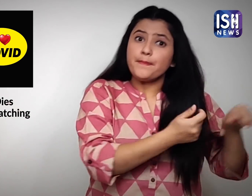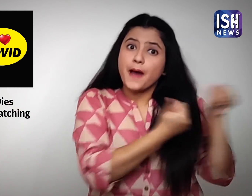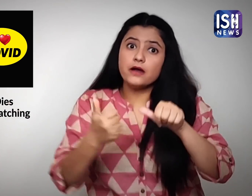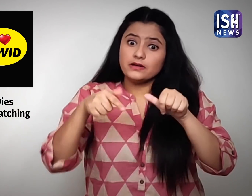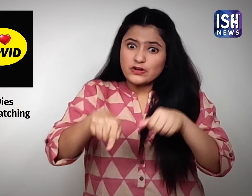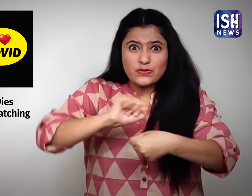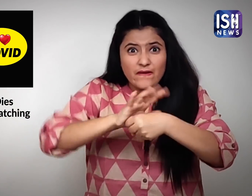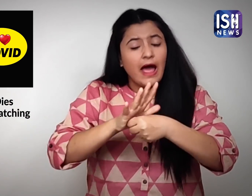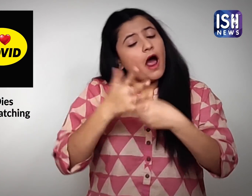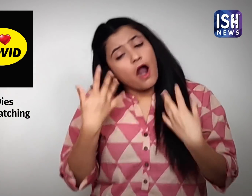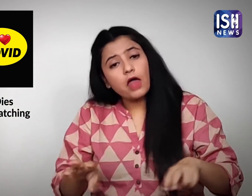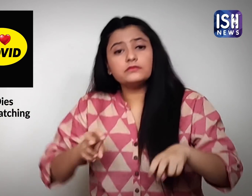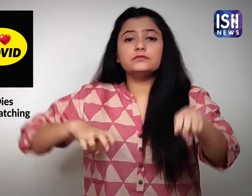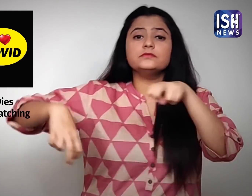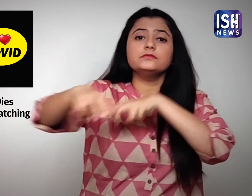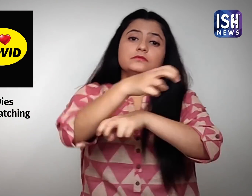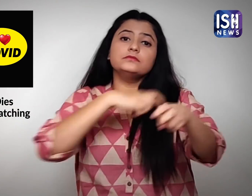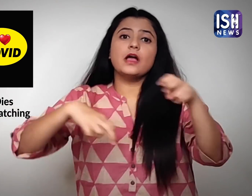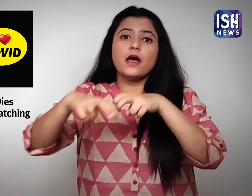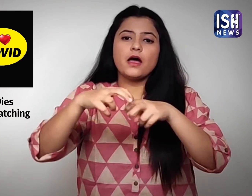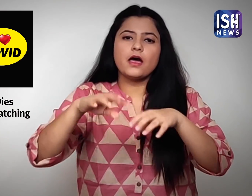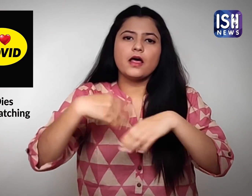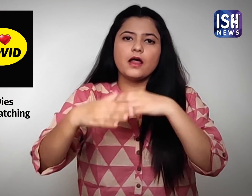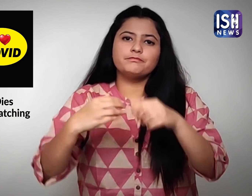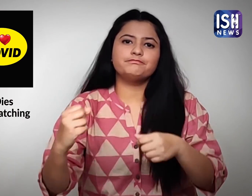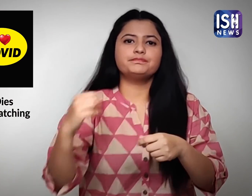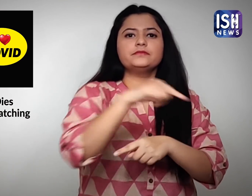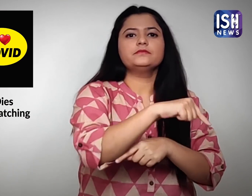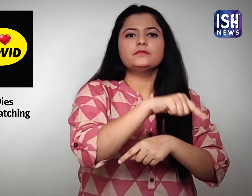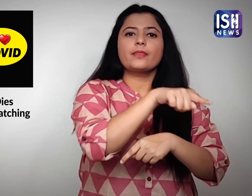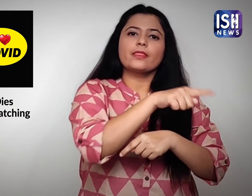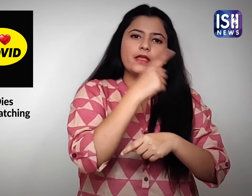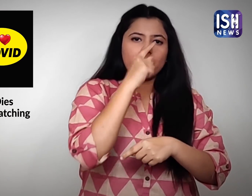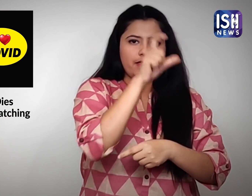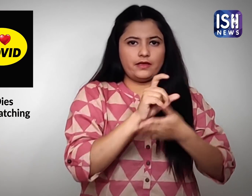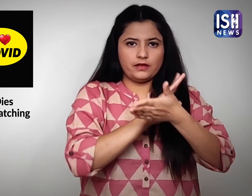गतिविद्या जारी रखी इस तरह वह भी संक्रमित हो गई